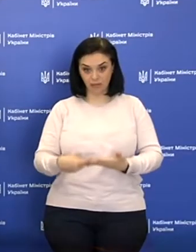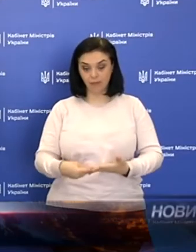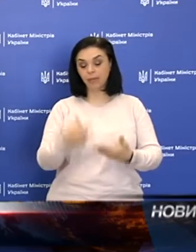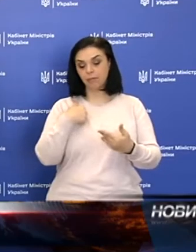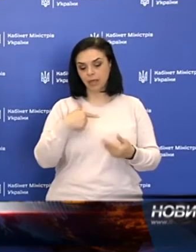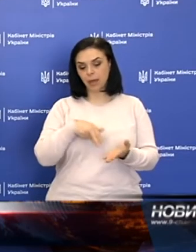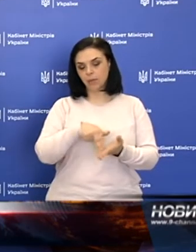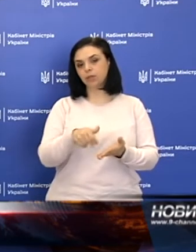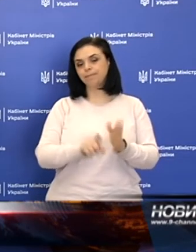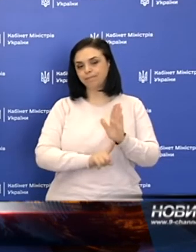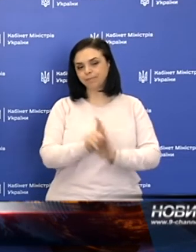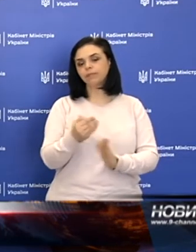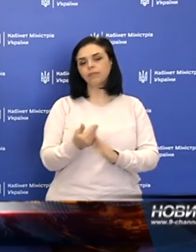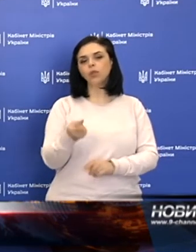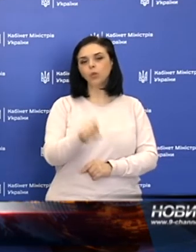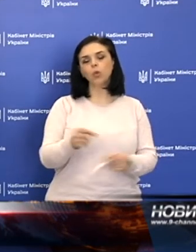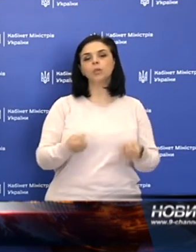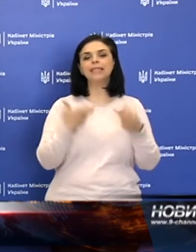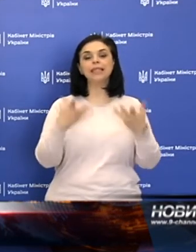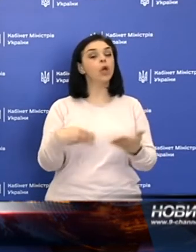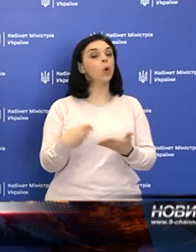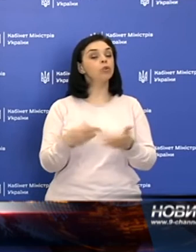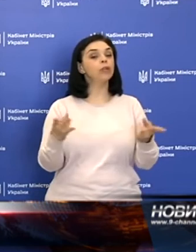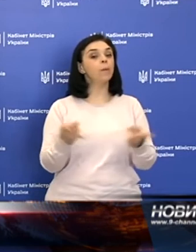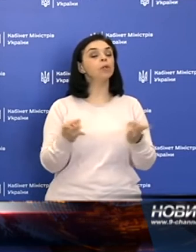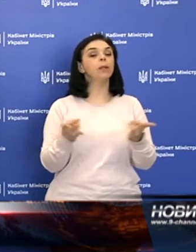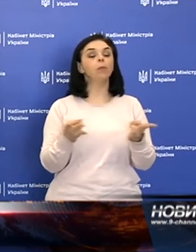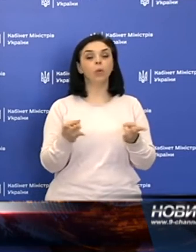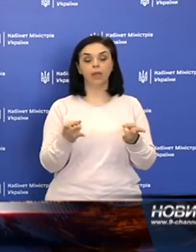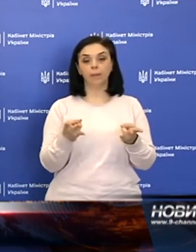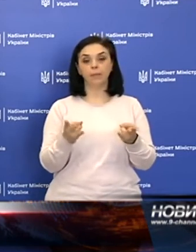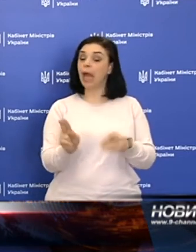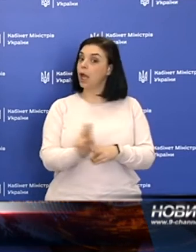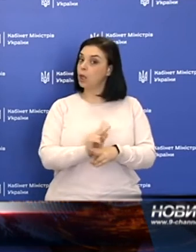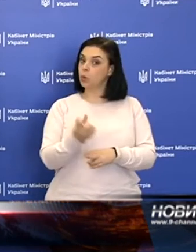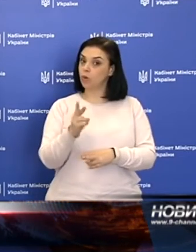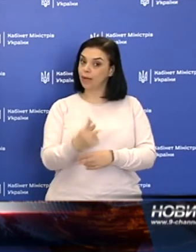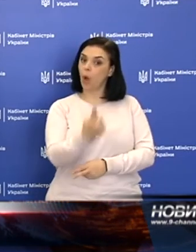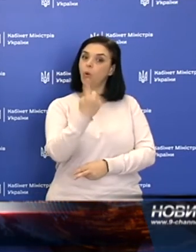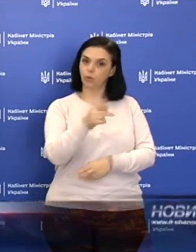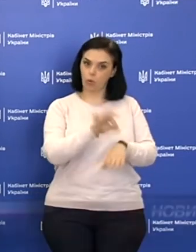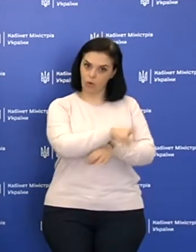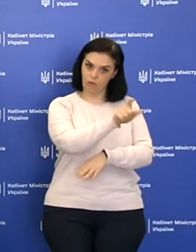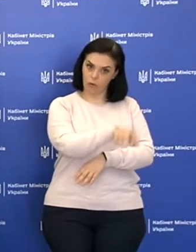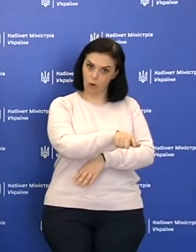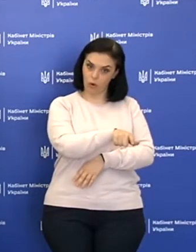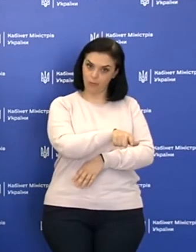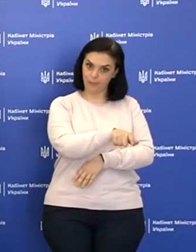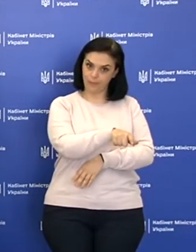пішли саме від того, скільки коштів потребує лікування одного хворого